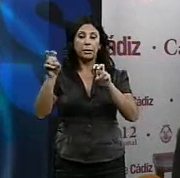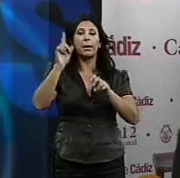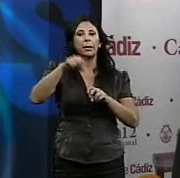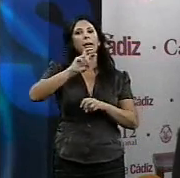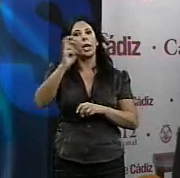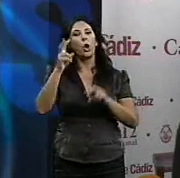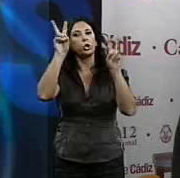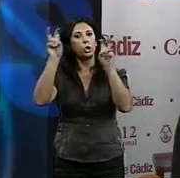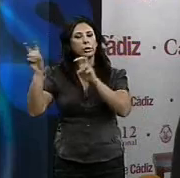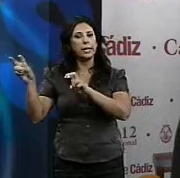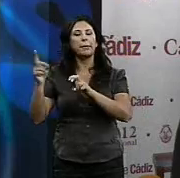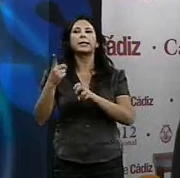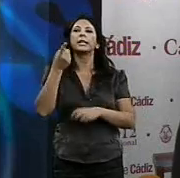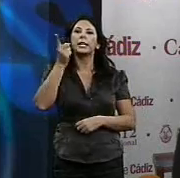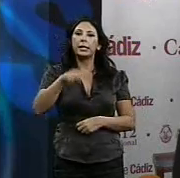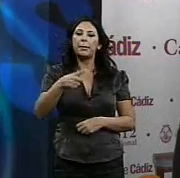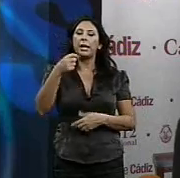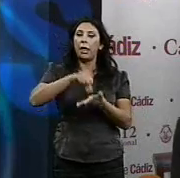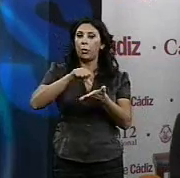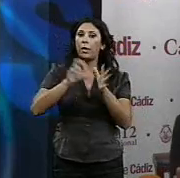aspectos en los que la ciudad no tiene que